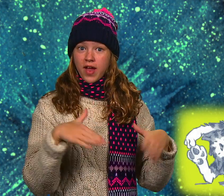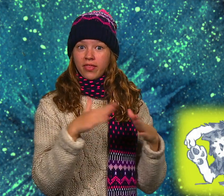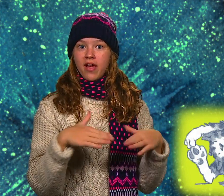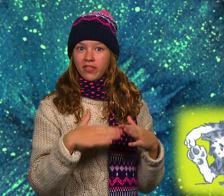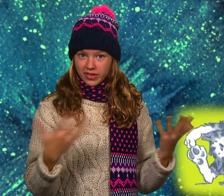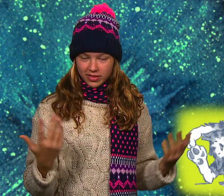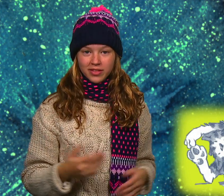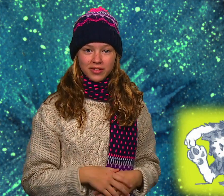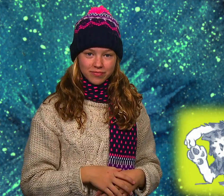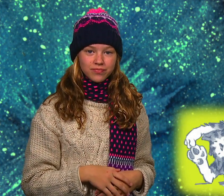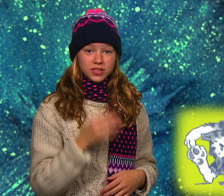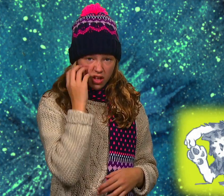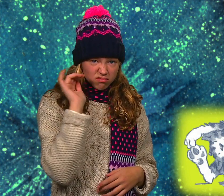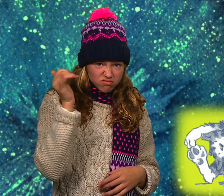In vier Tagen ist Weihnachten.